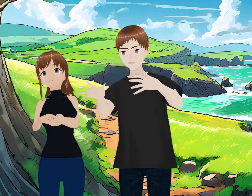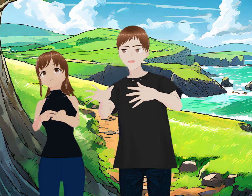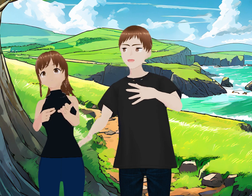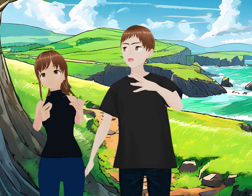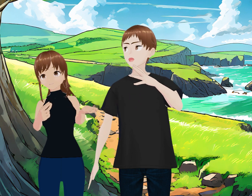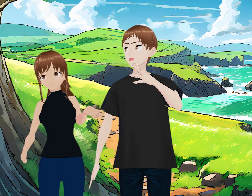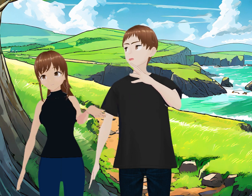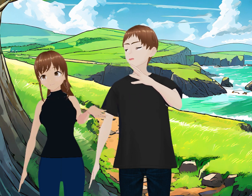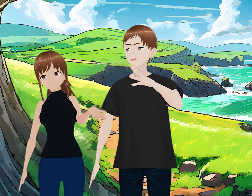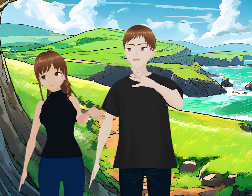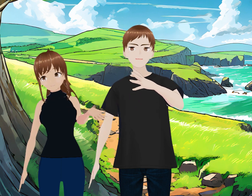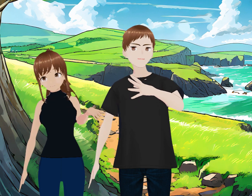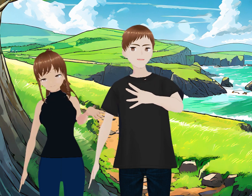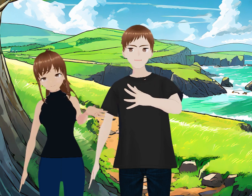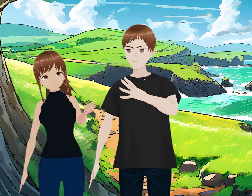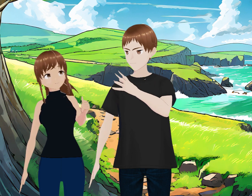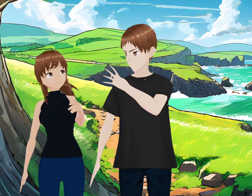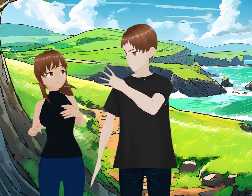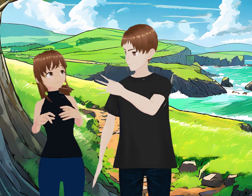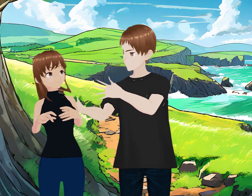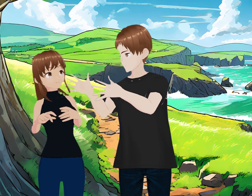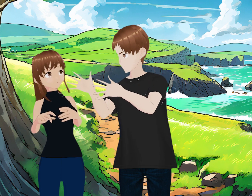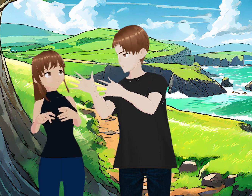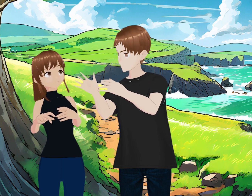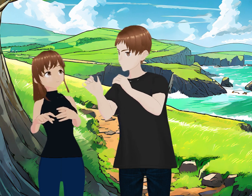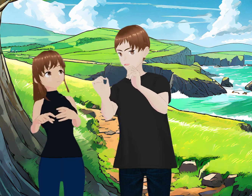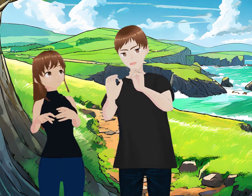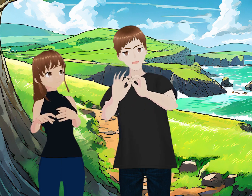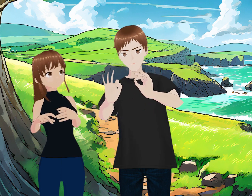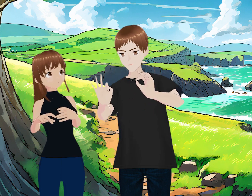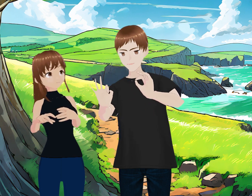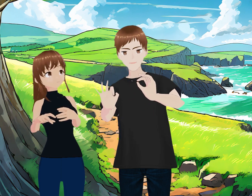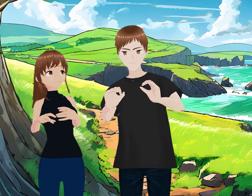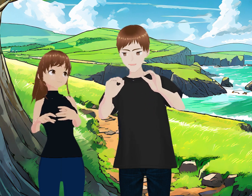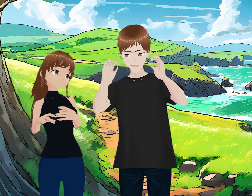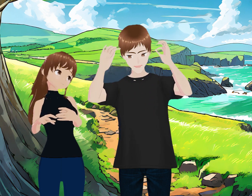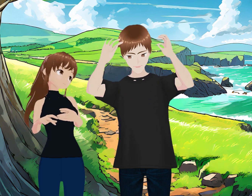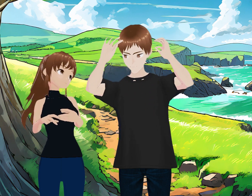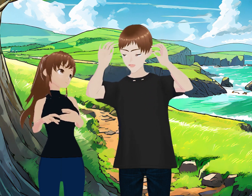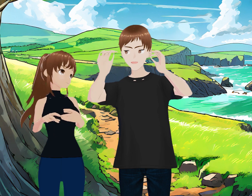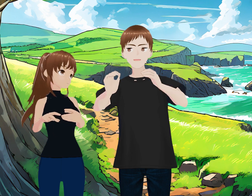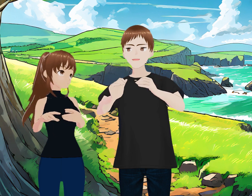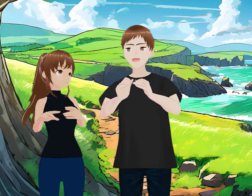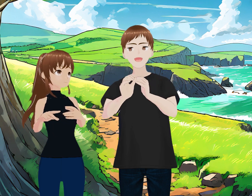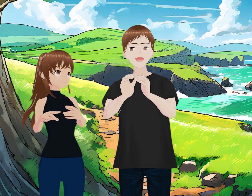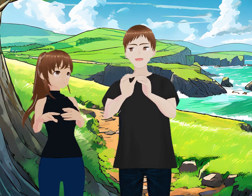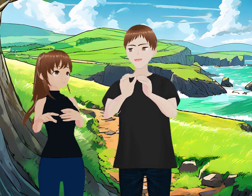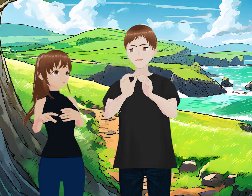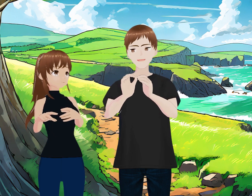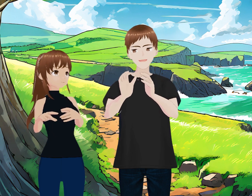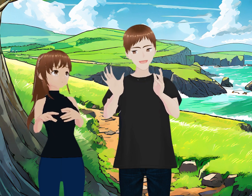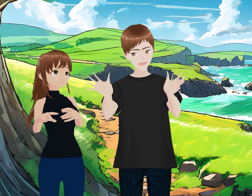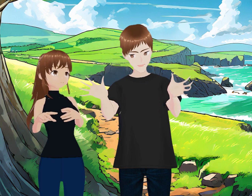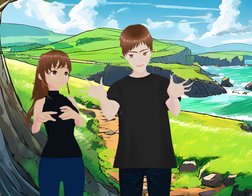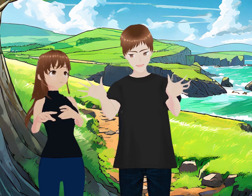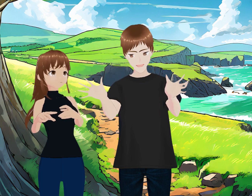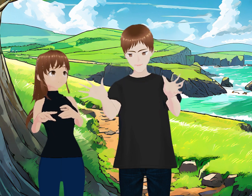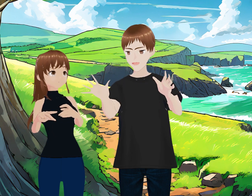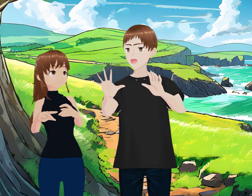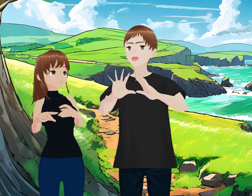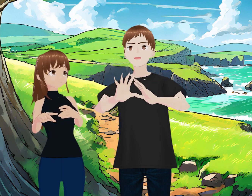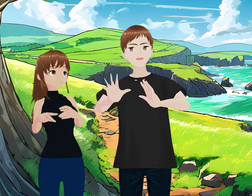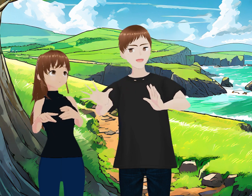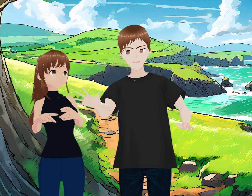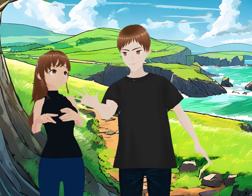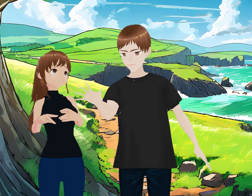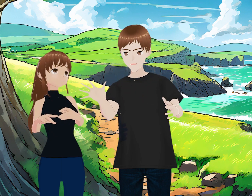Nahual, etcétera. Pero honestamente, lo que hacen ellos en Cartoon Salon es otro nivel. O sea, tienen, obviamente crean que no reciben tantos apoyos del